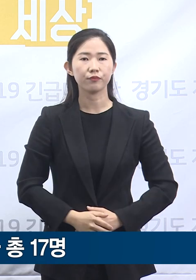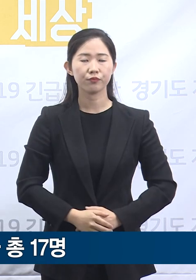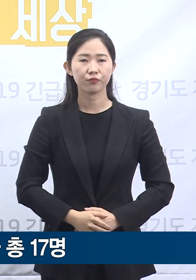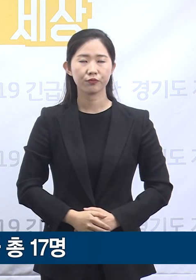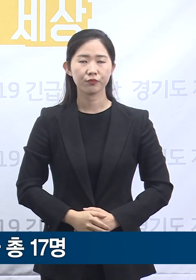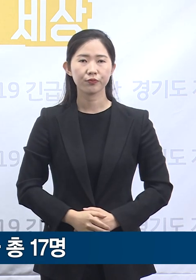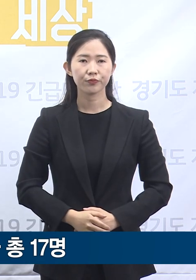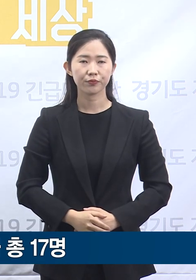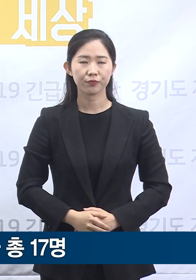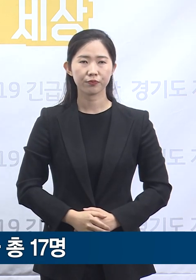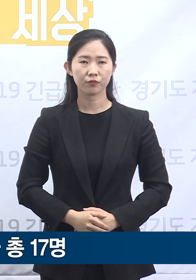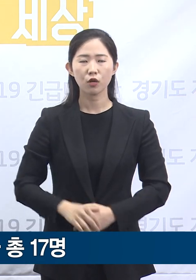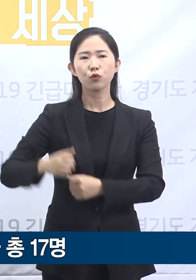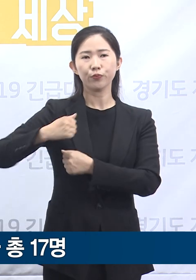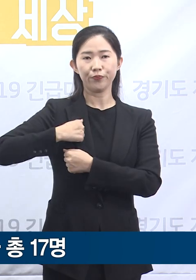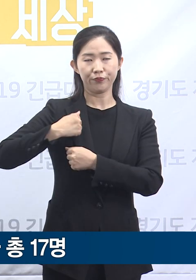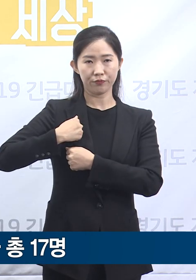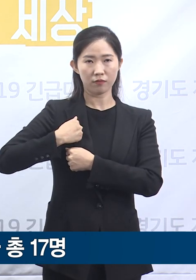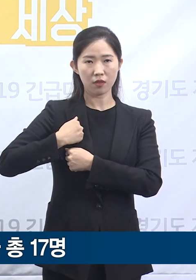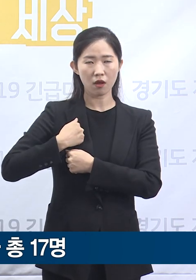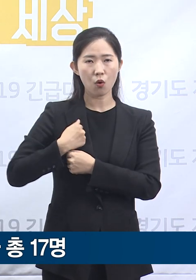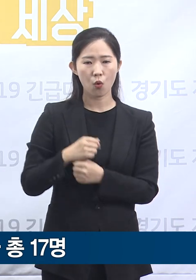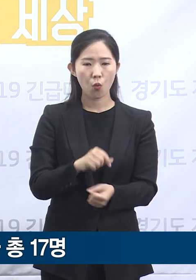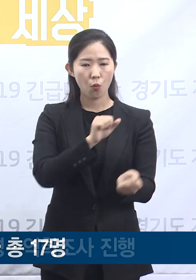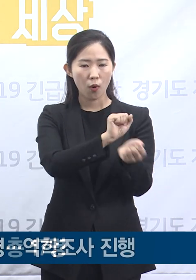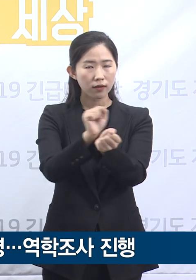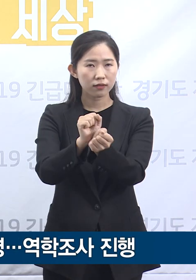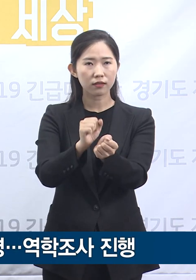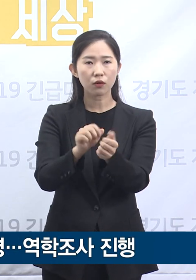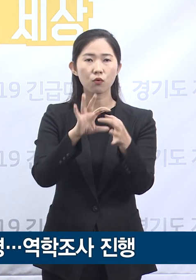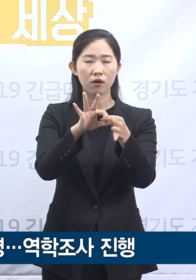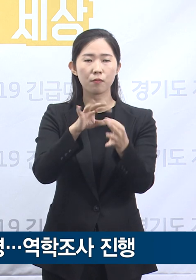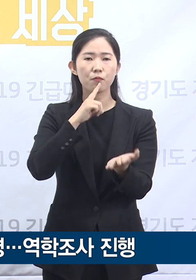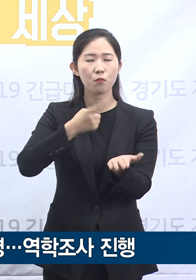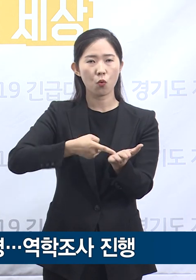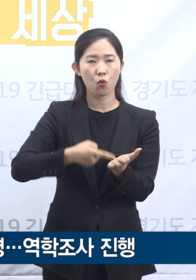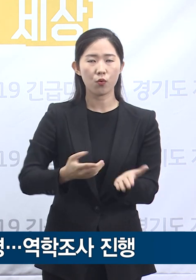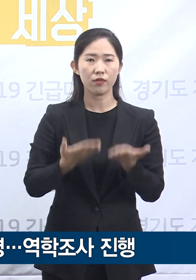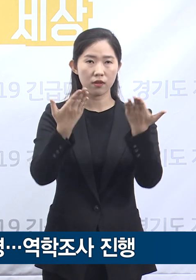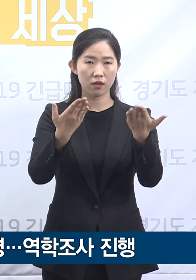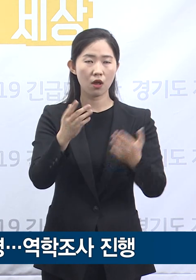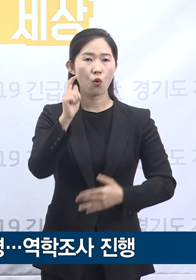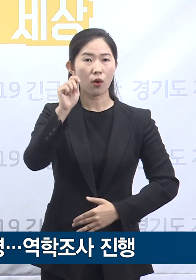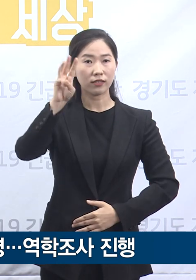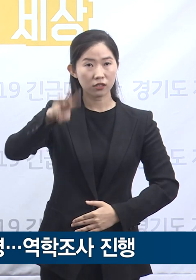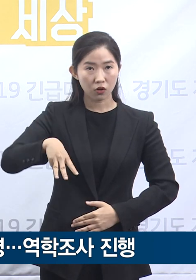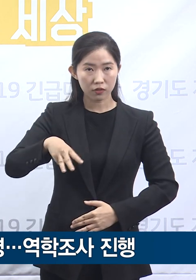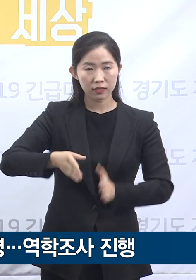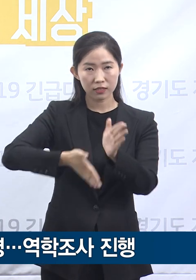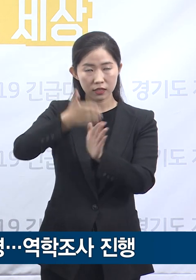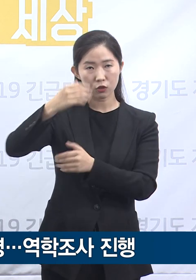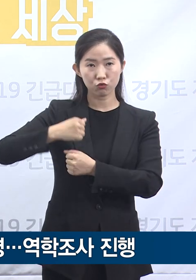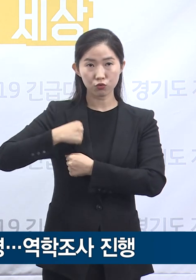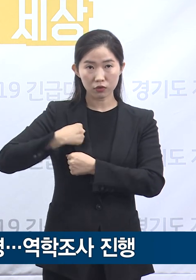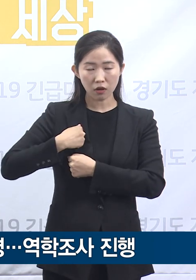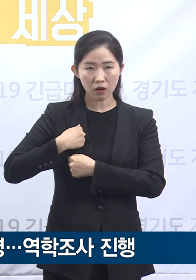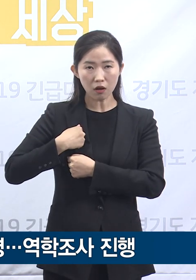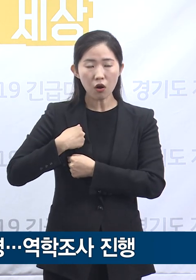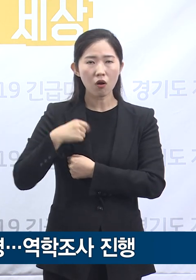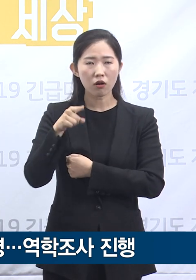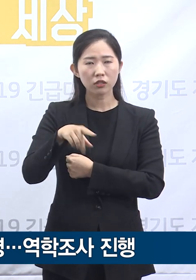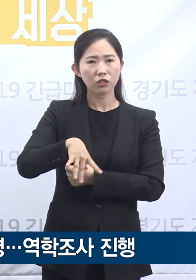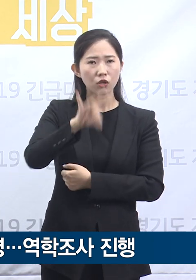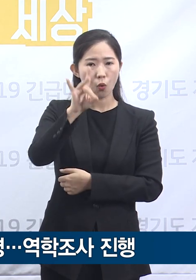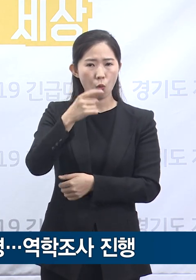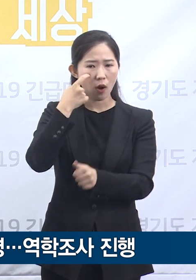군사안보지원사령부 확진 상황에 대해 말씀드리겠습니다. 과천시에 소재한 군사안보지원사령부 내 부대원 첫 확진